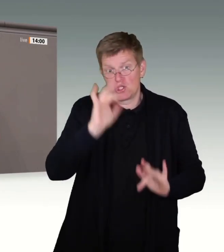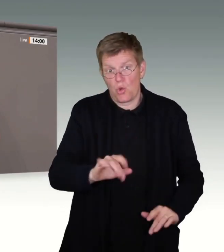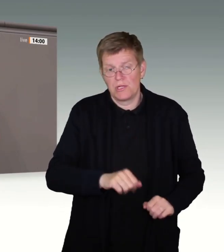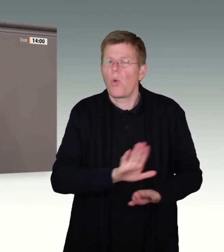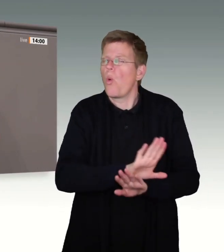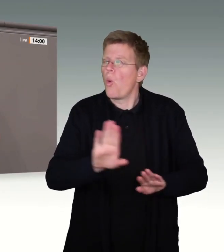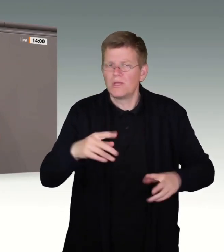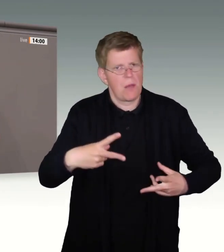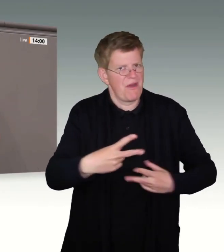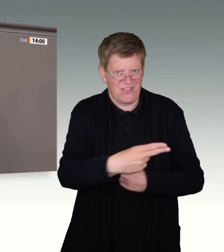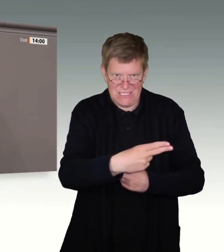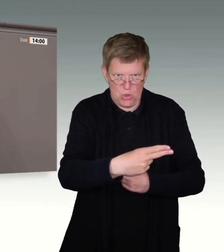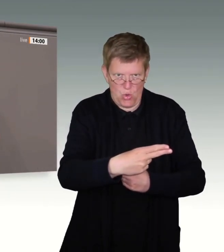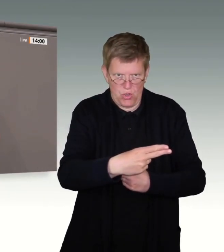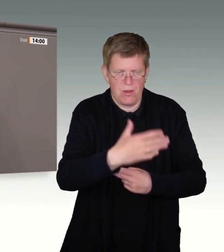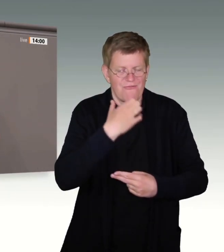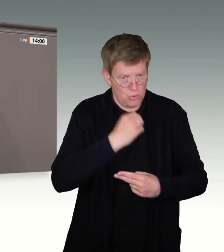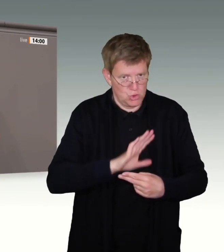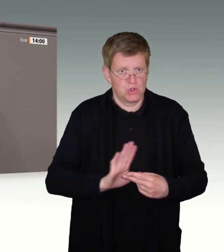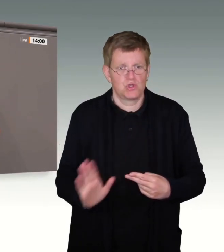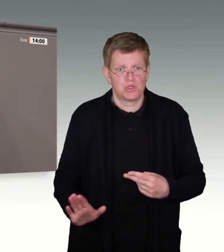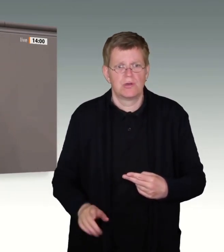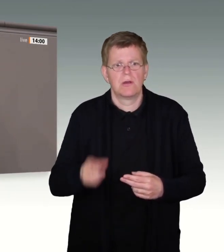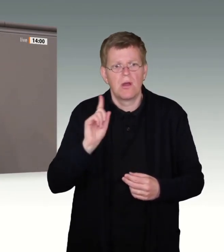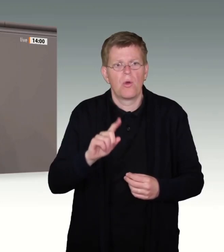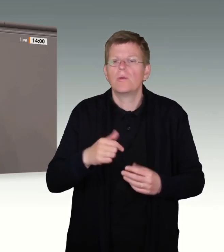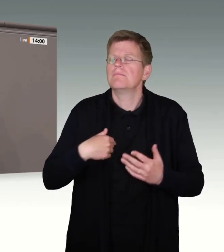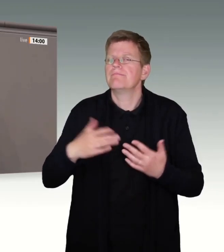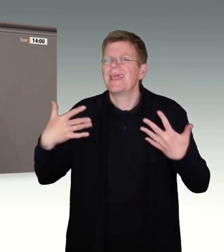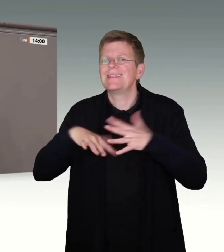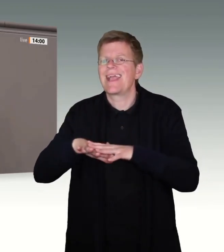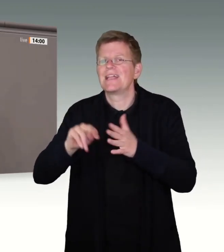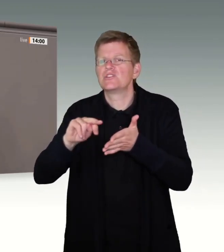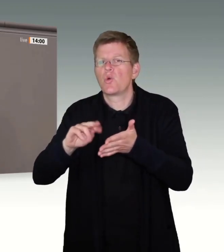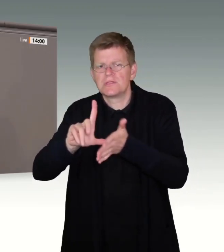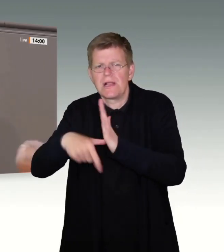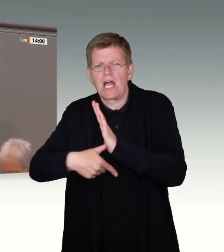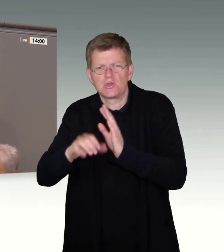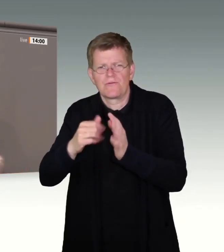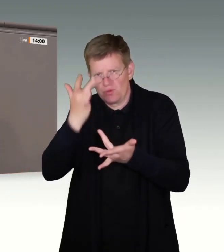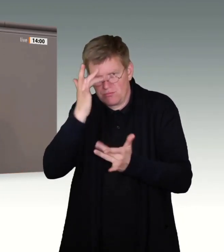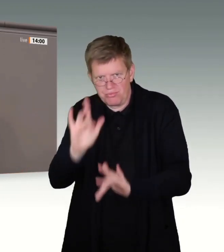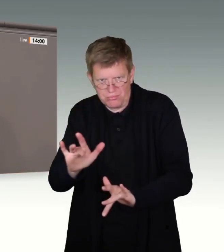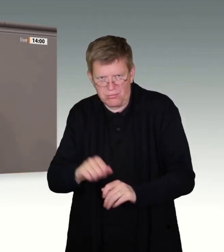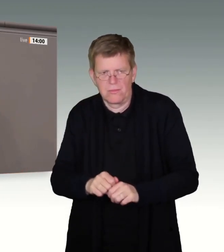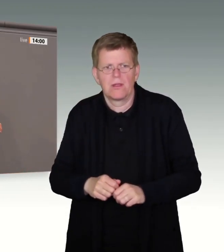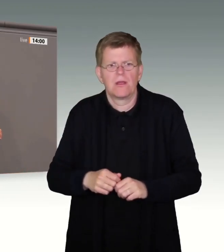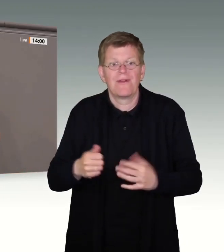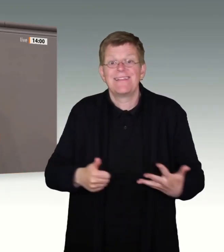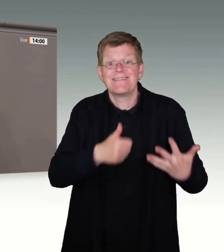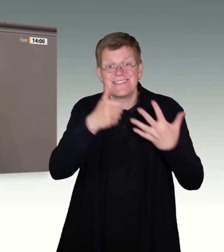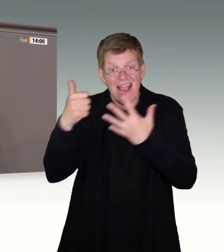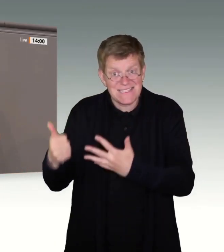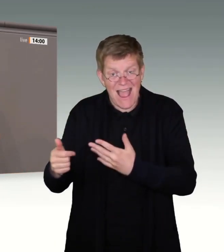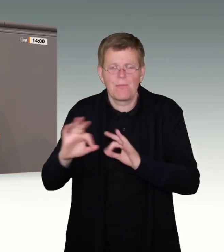Integrationsleistungen von Geduldeten würdigen, indem wir ihnen nach sechs bzw. bei Familien nach vier Jahren ein